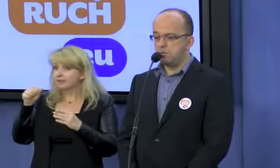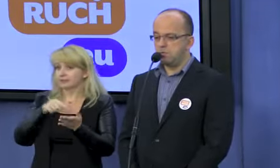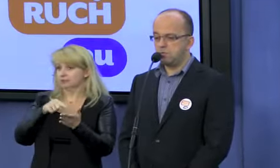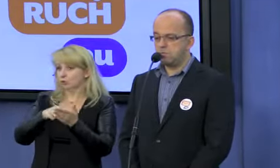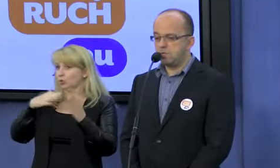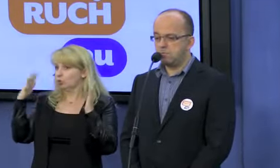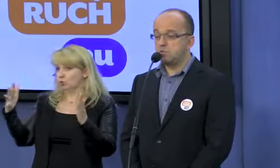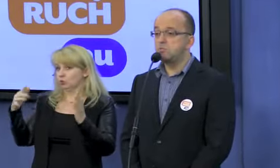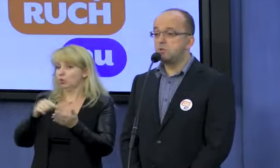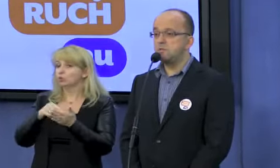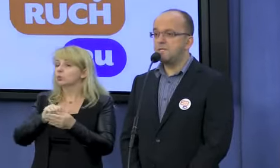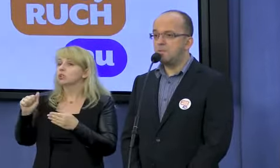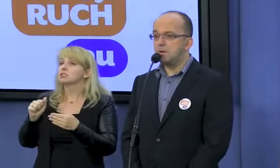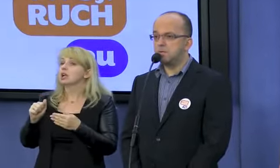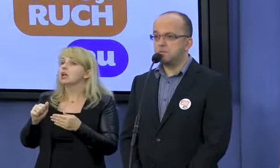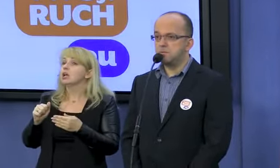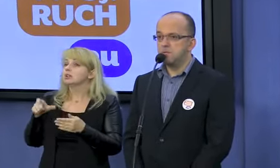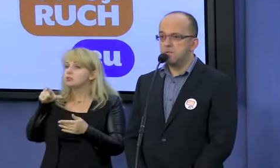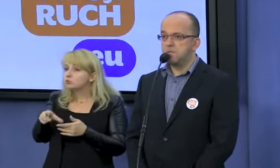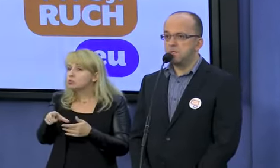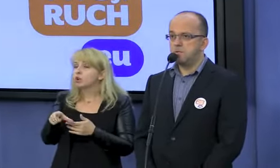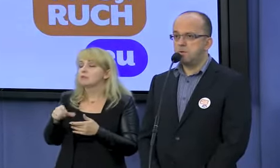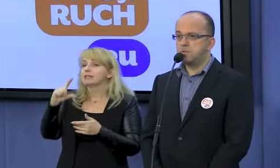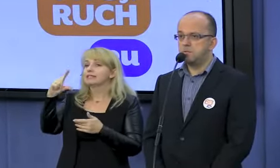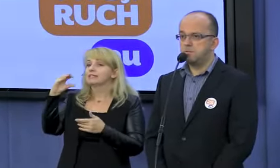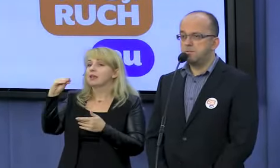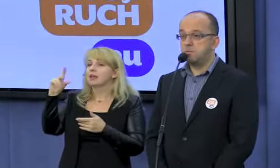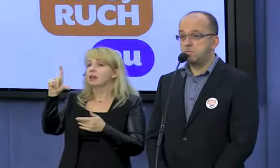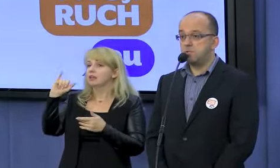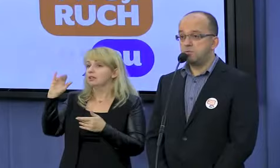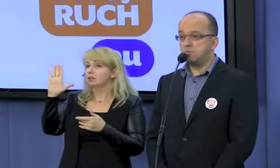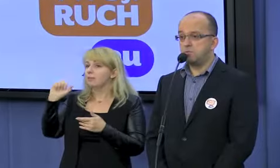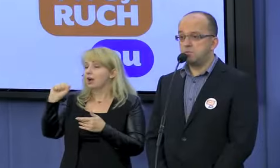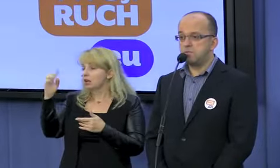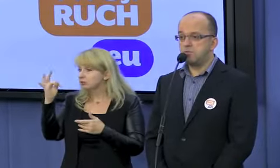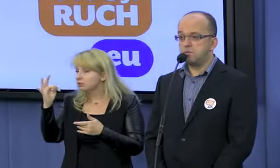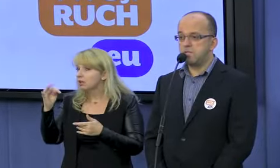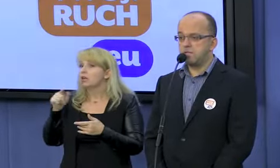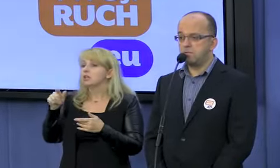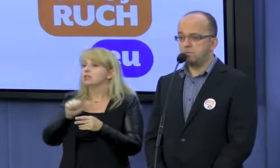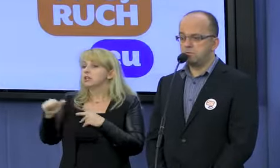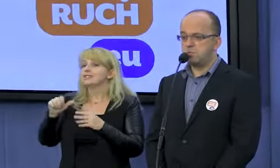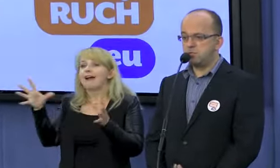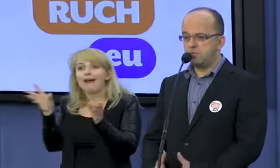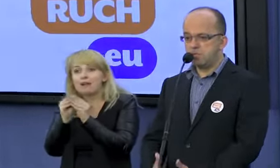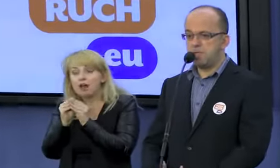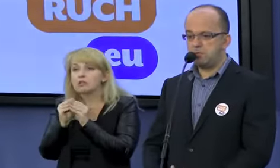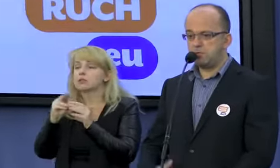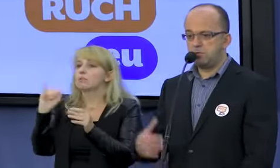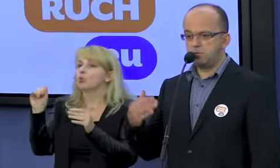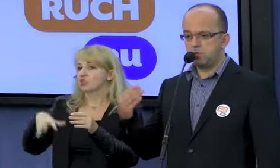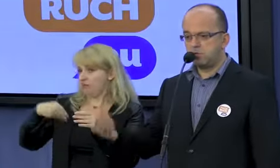obowiązuje przymusowy celibat. Celibat w tym sensie przymusowy, że związany nieodłącznie ze